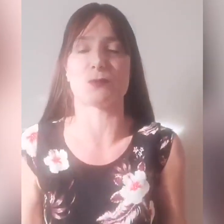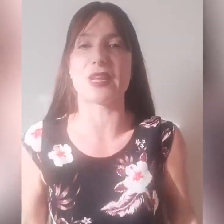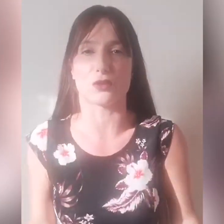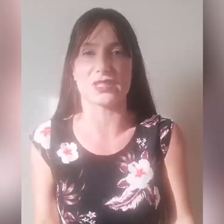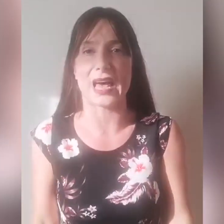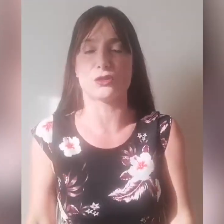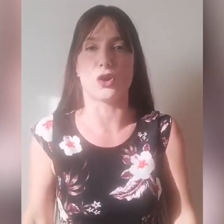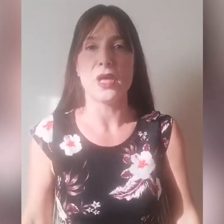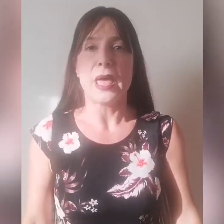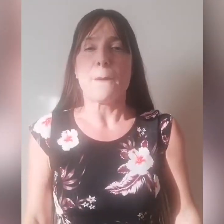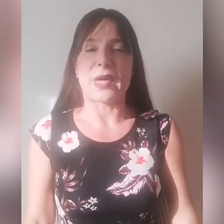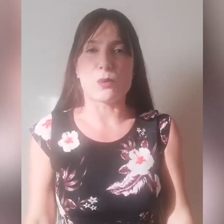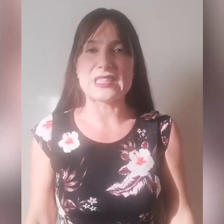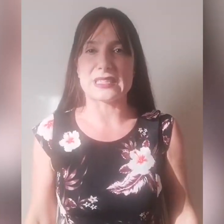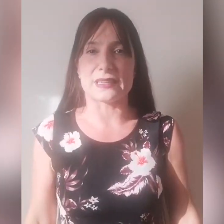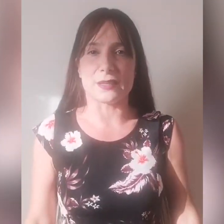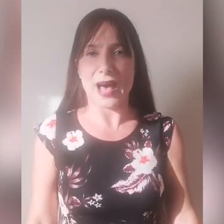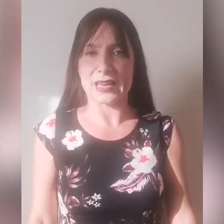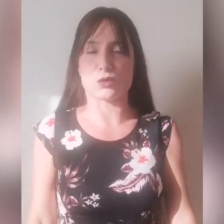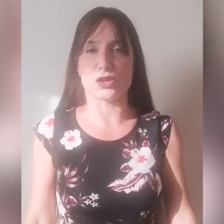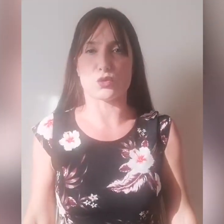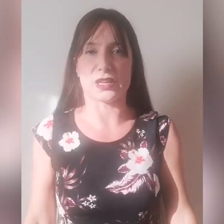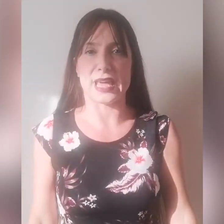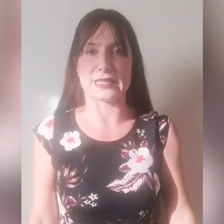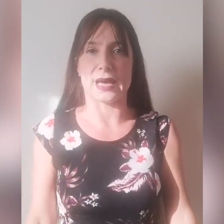Spirito Santo, per questa settimana sulla sua Chiesa!